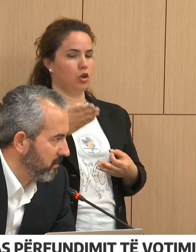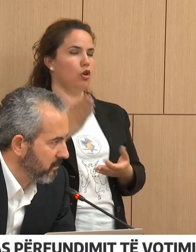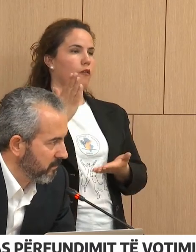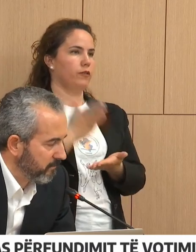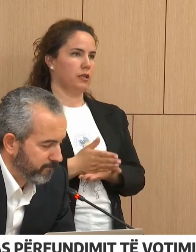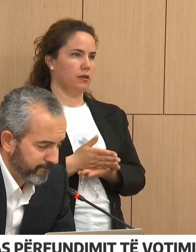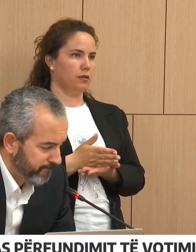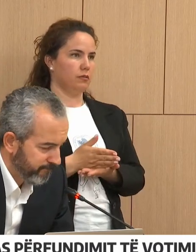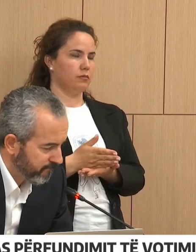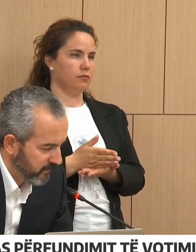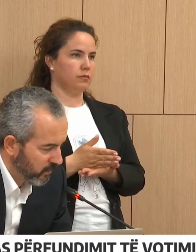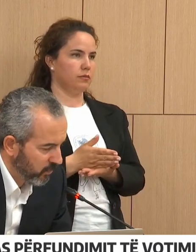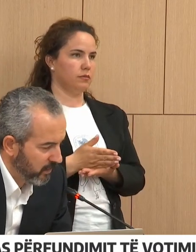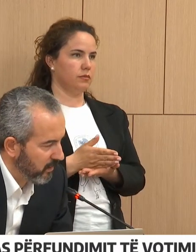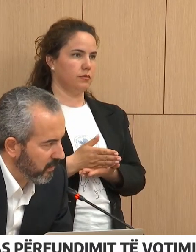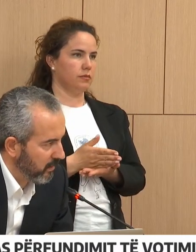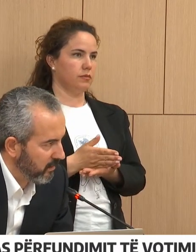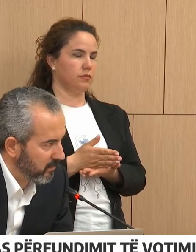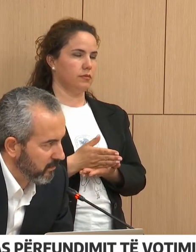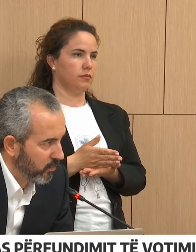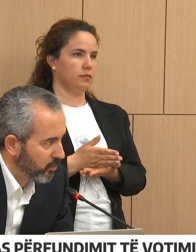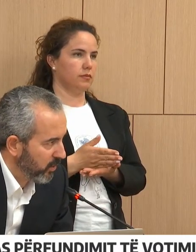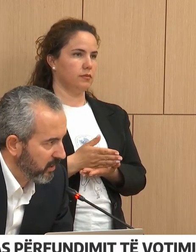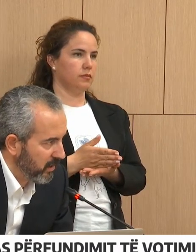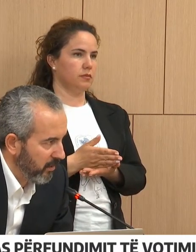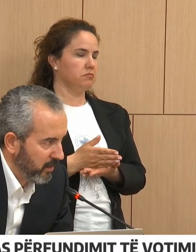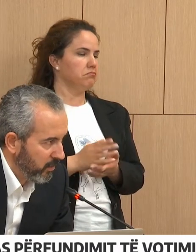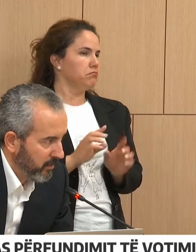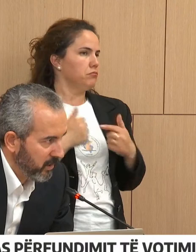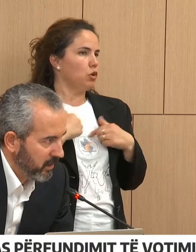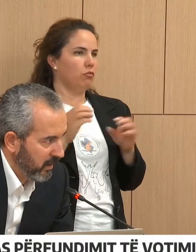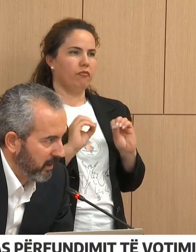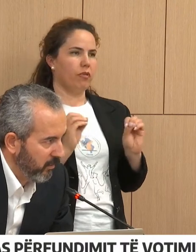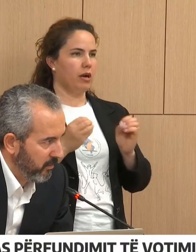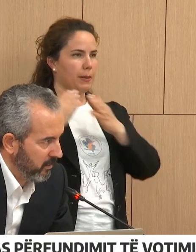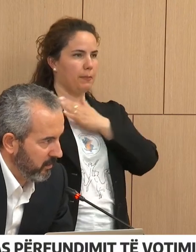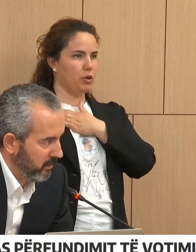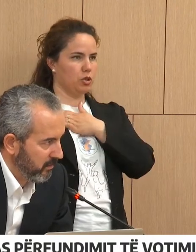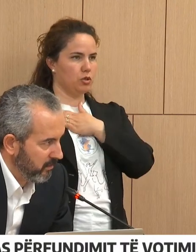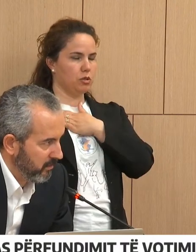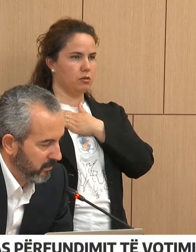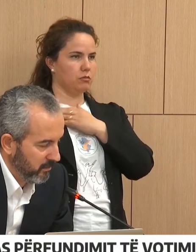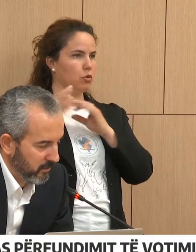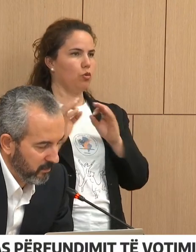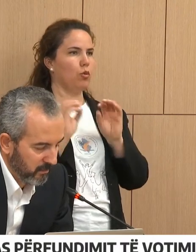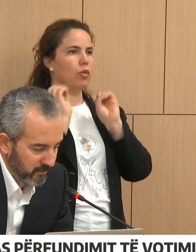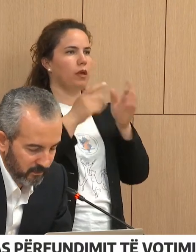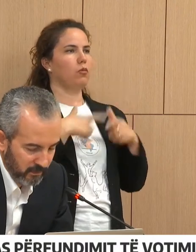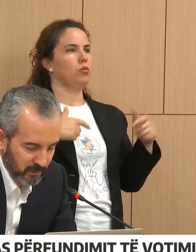politike nuk është përgjitës e unë dhe nuk e mësë si të andalojmë të gjë